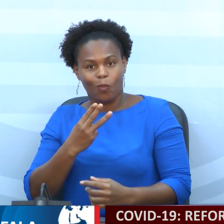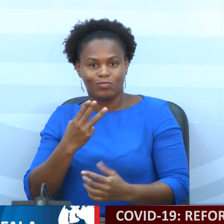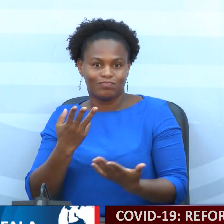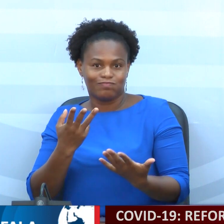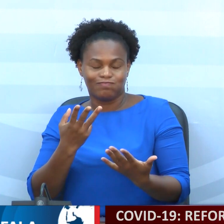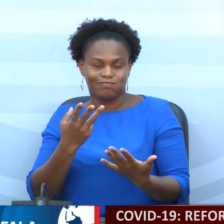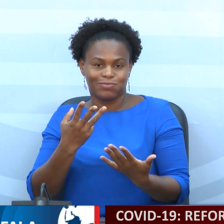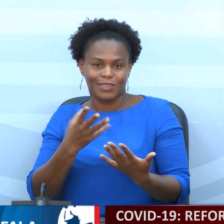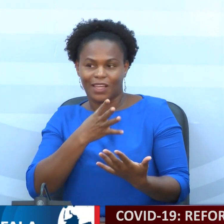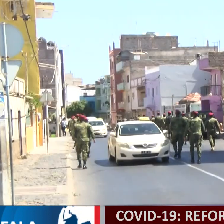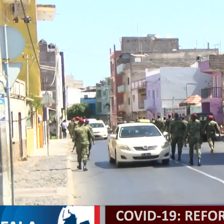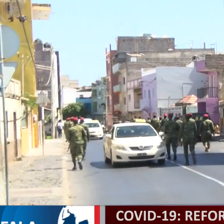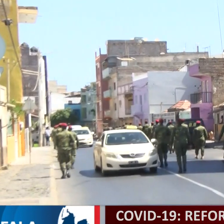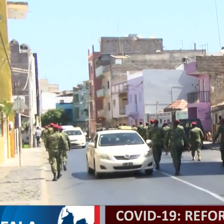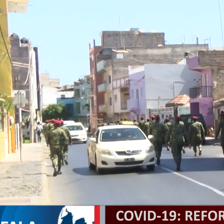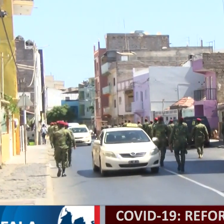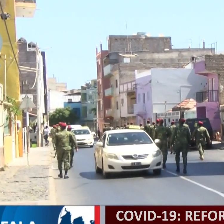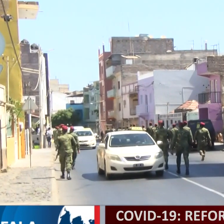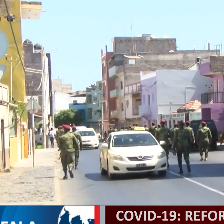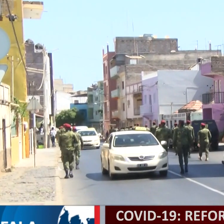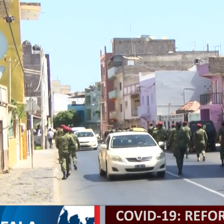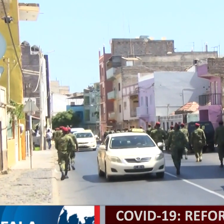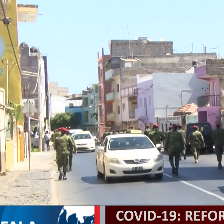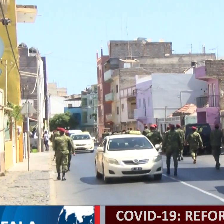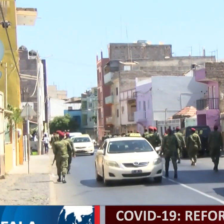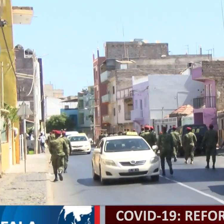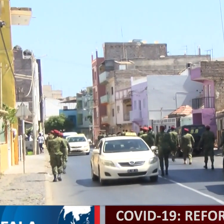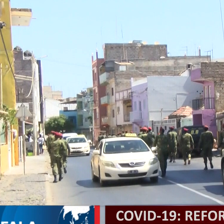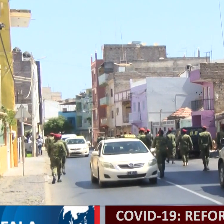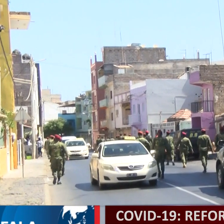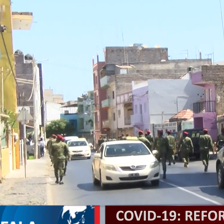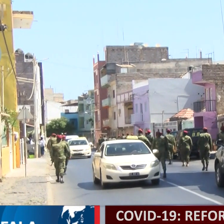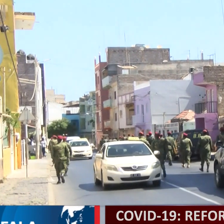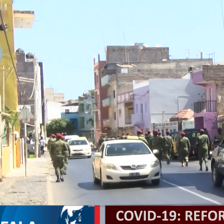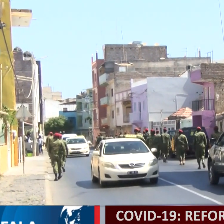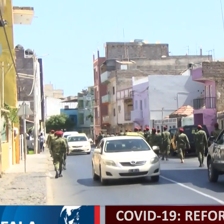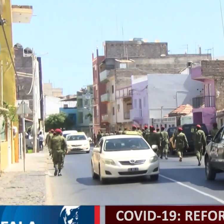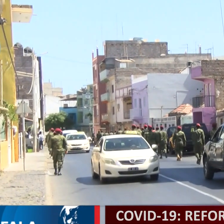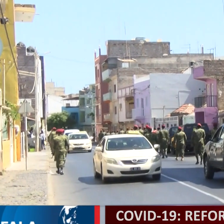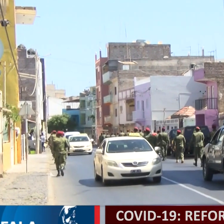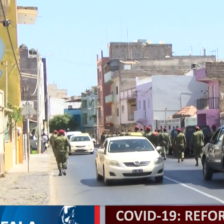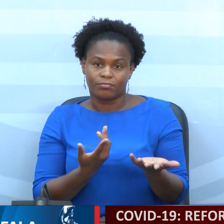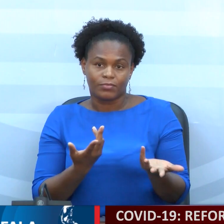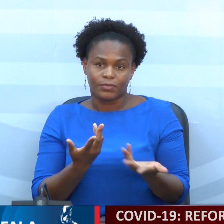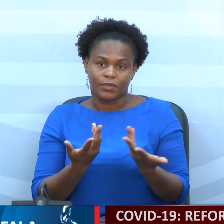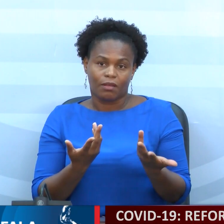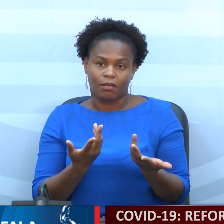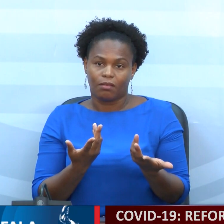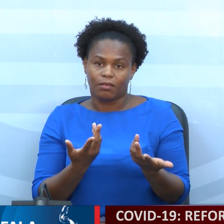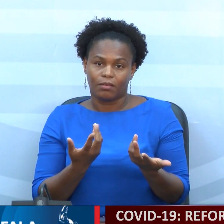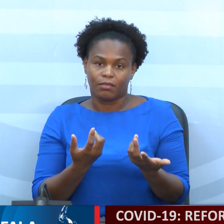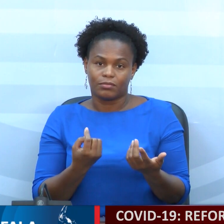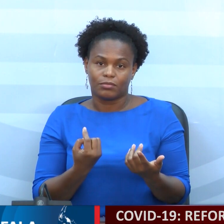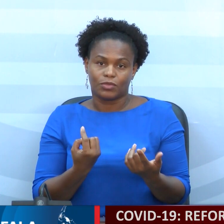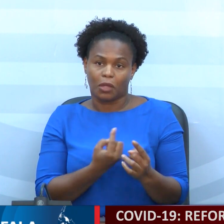ou as forças armadas perante uma situação em que o cidadão pode vir a ser atingido por levar a que